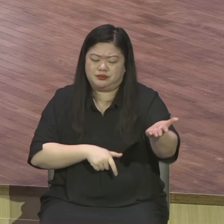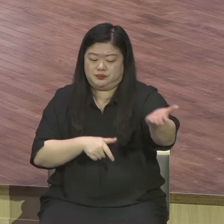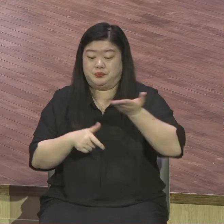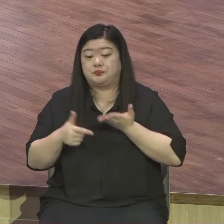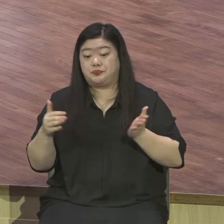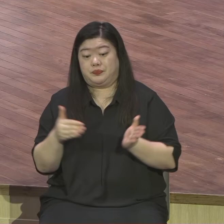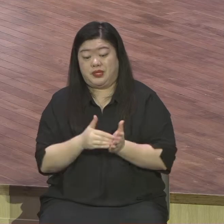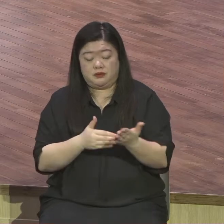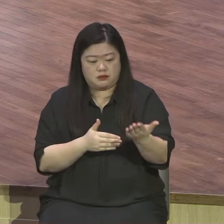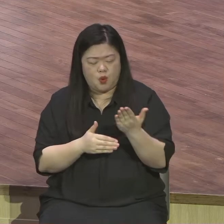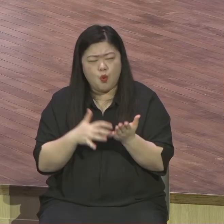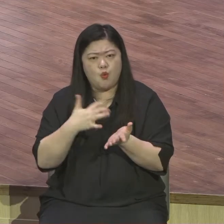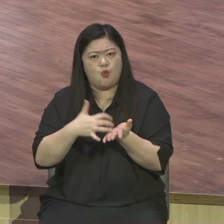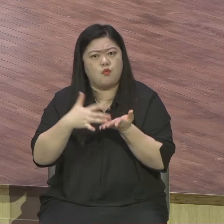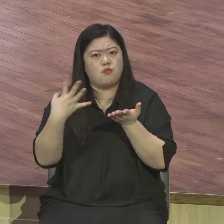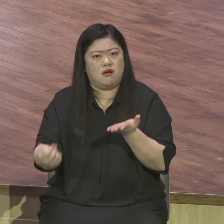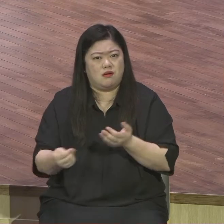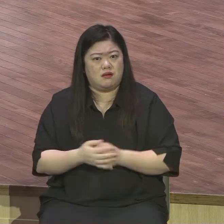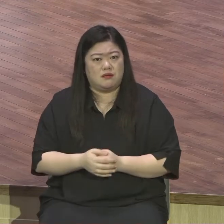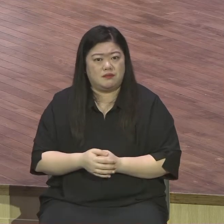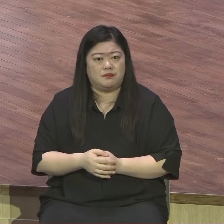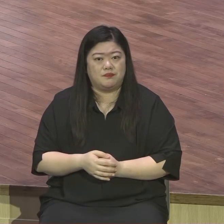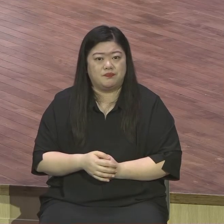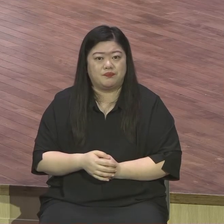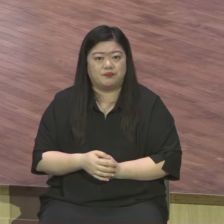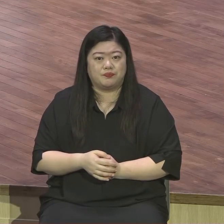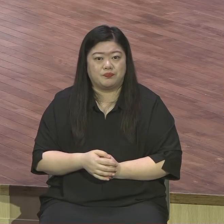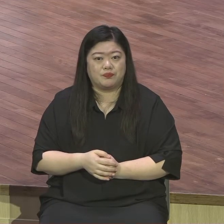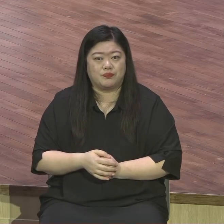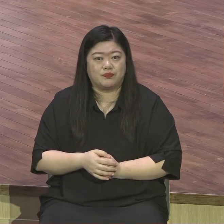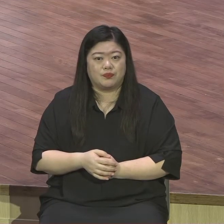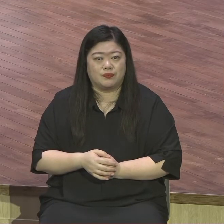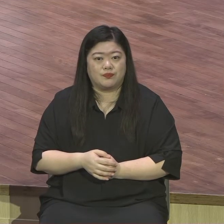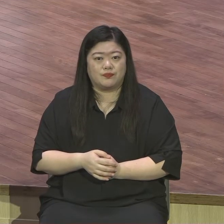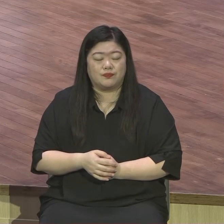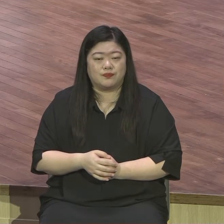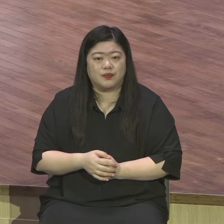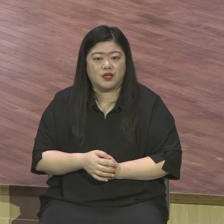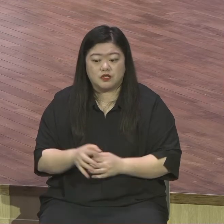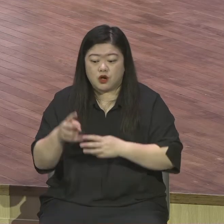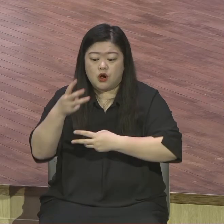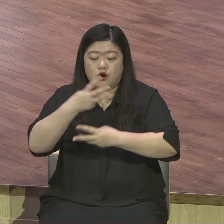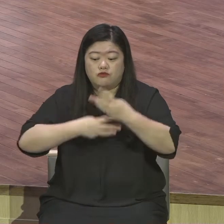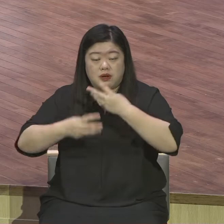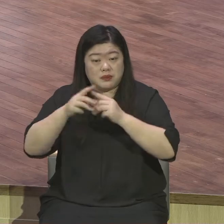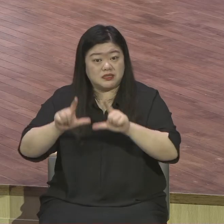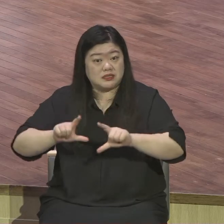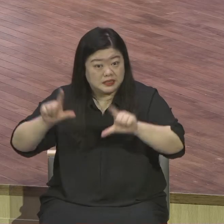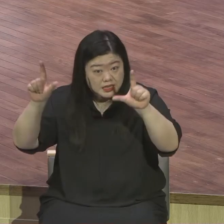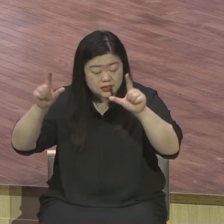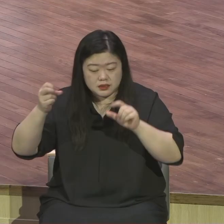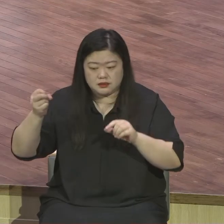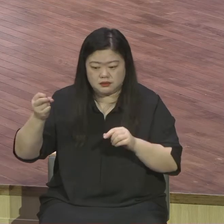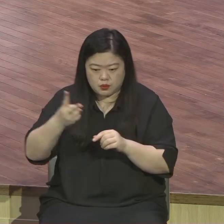주일 부서별로 그렇게 예배 시간이고 나머지 전체 D-Day는